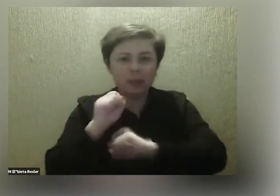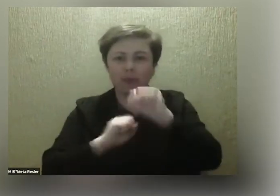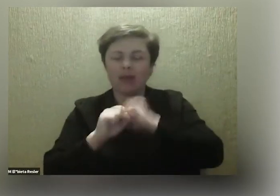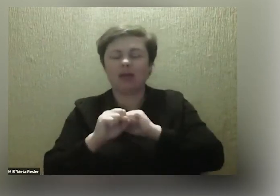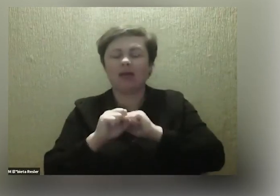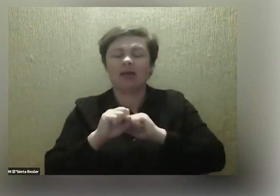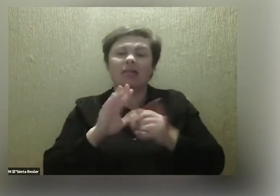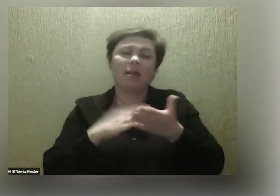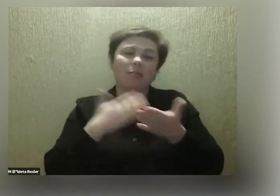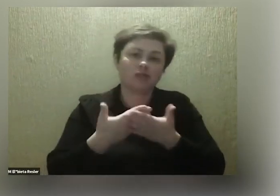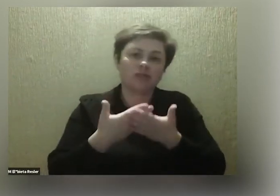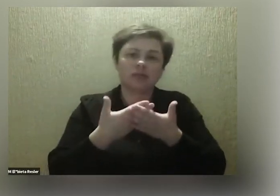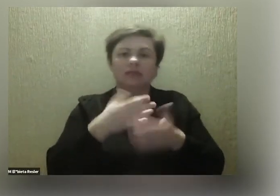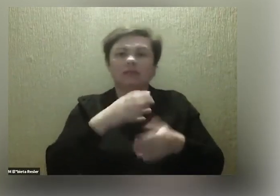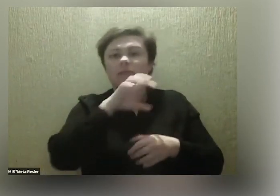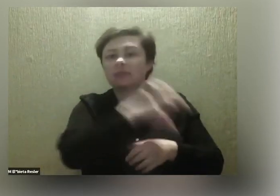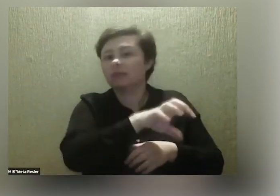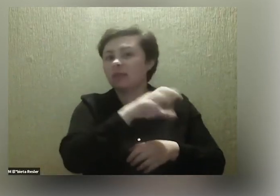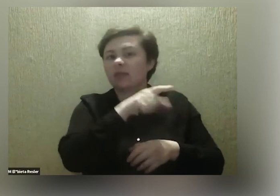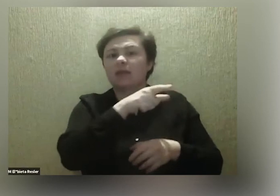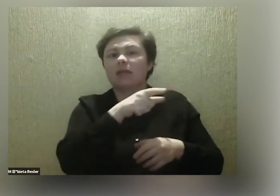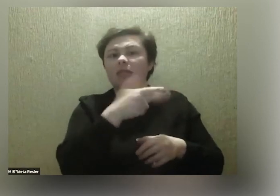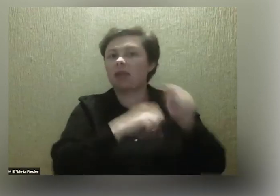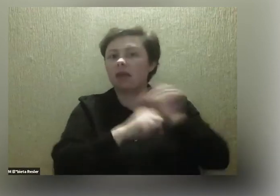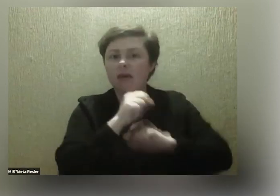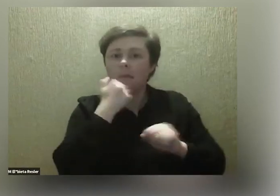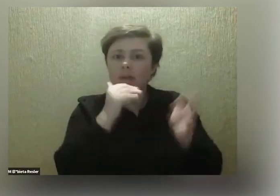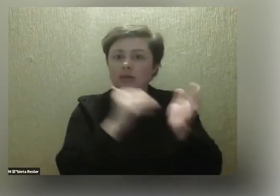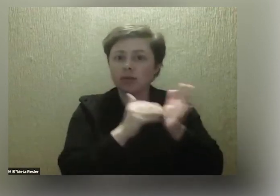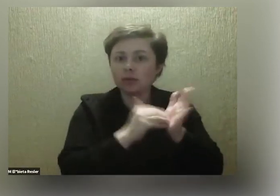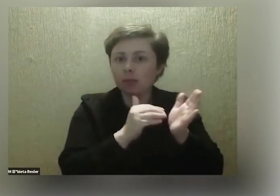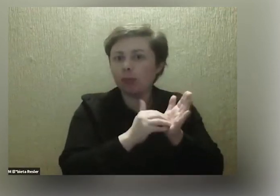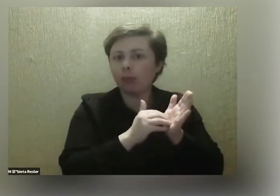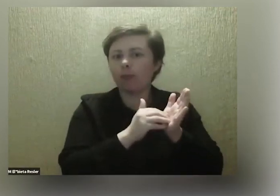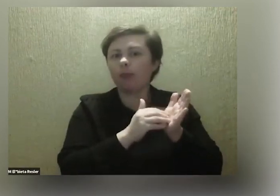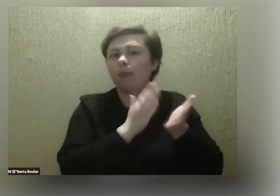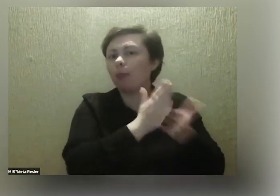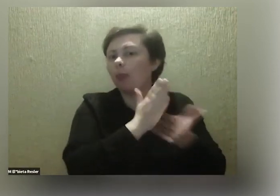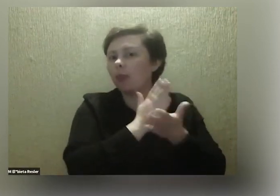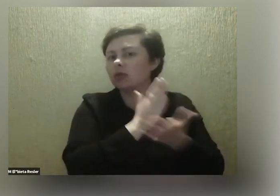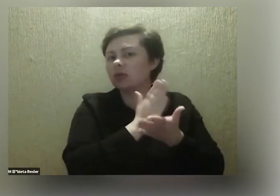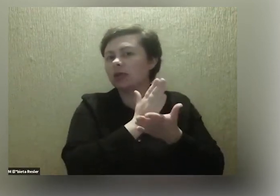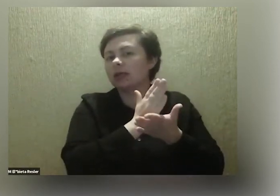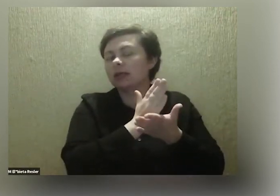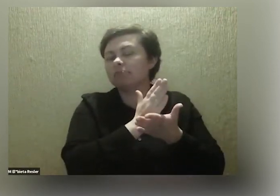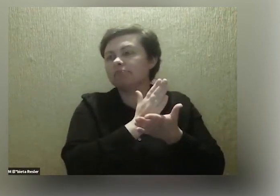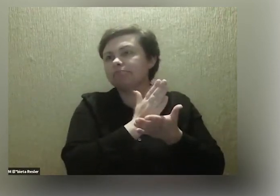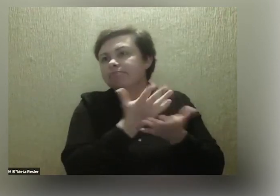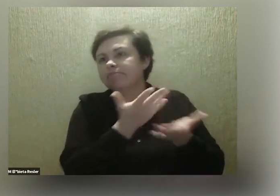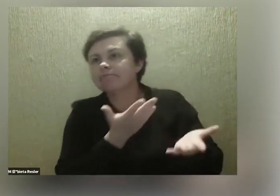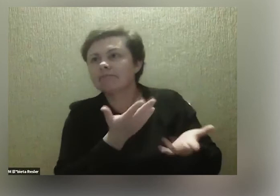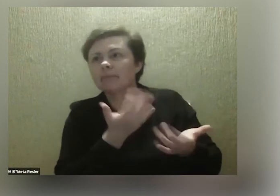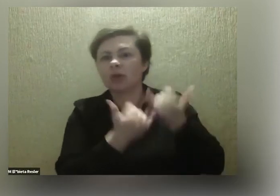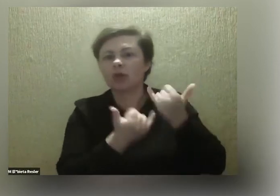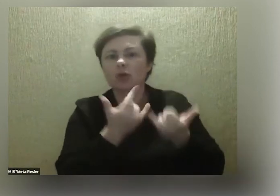niektórych niepełnosprawnościach myślę, że jest potrzebna bardziej taka pomoc powiedzmy, jeżeli